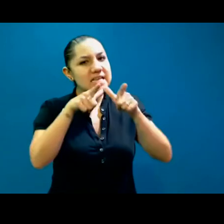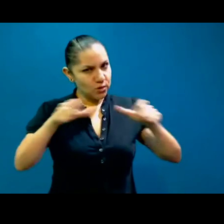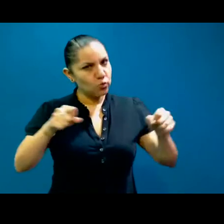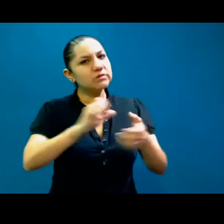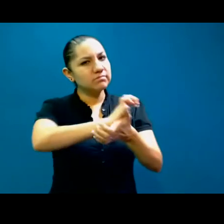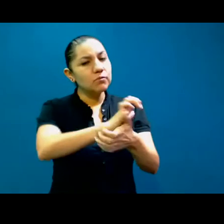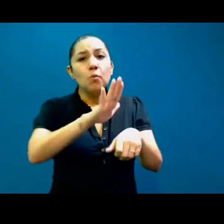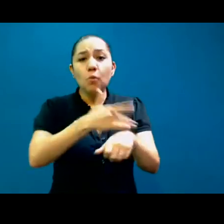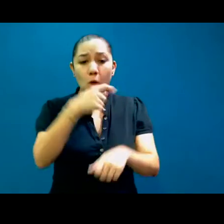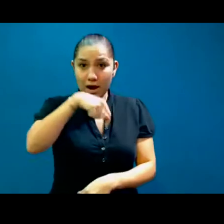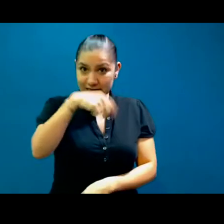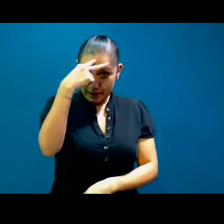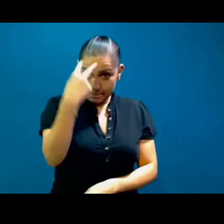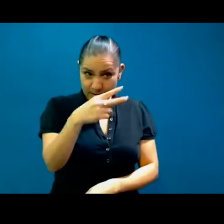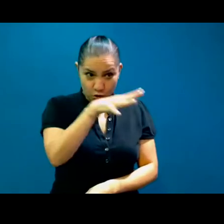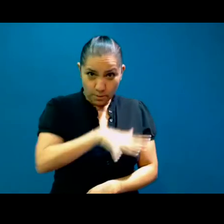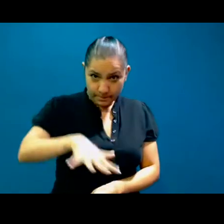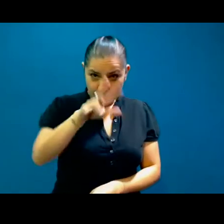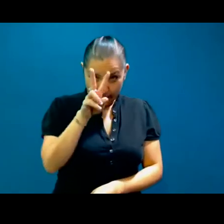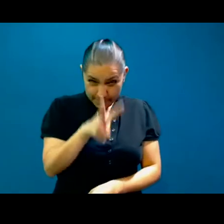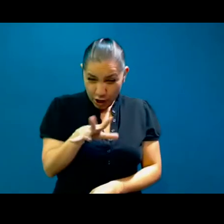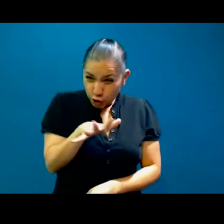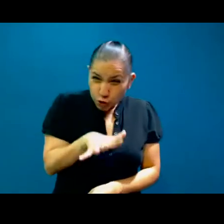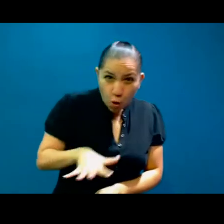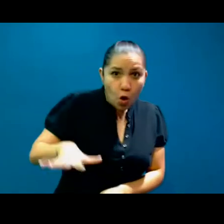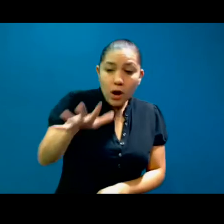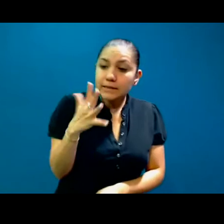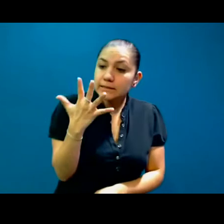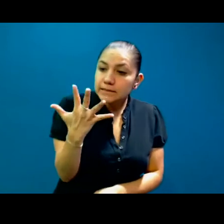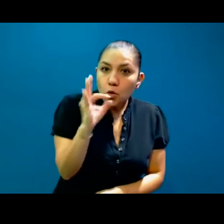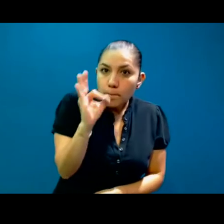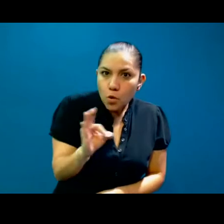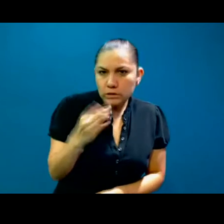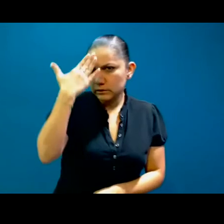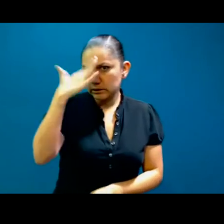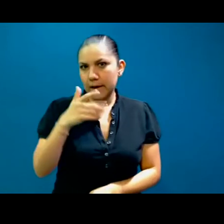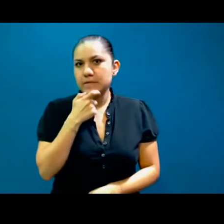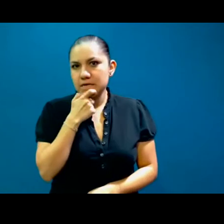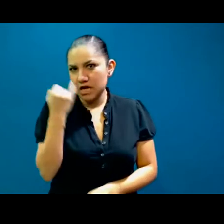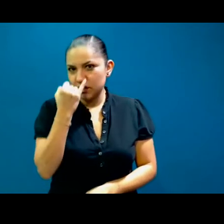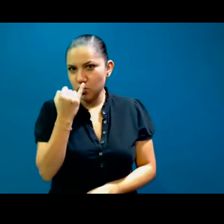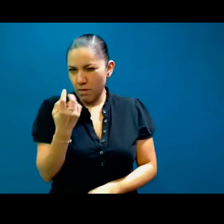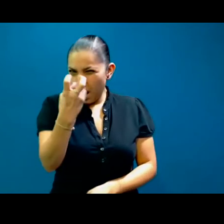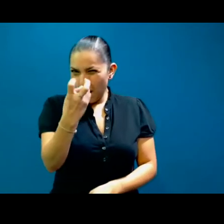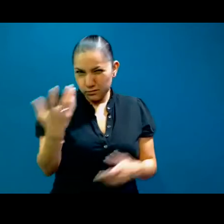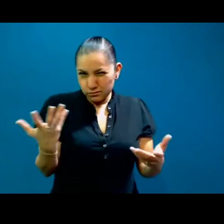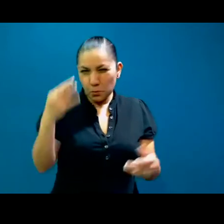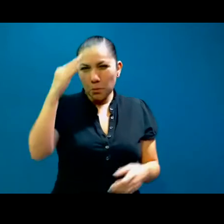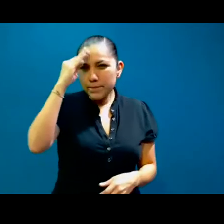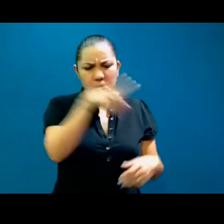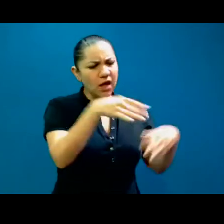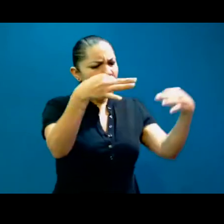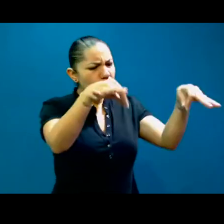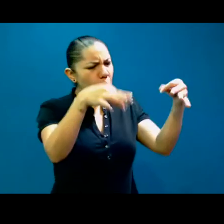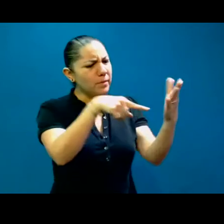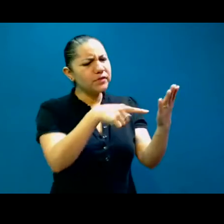solamente el 5% de la población habla inglés. Entonces, el que se asuma que todo el mundo va a entender documentos en inglés y no se necesite